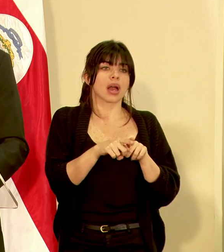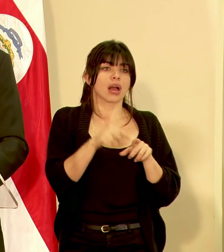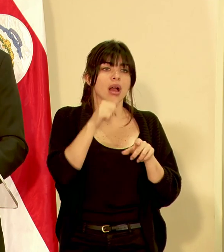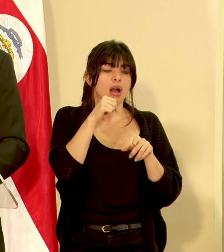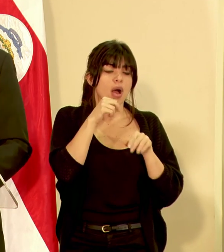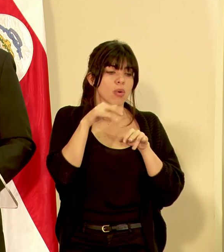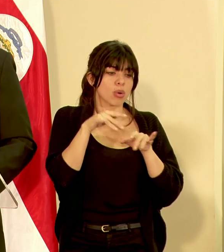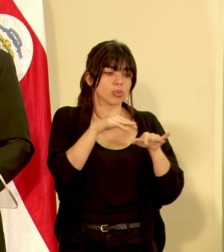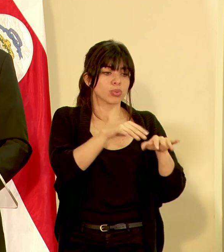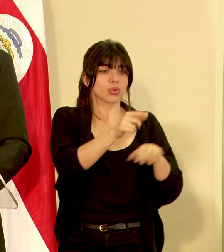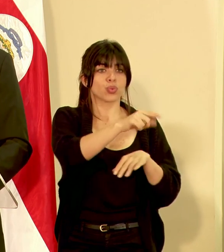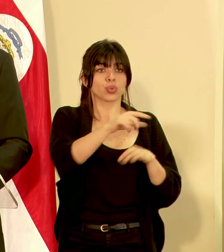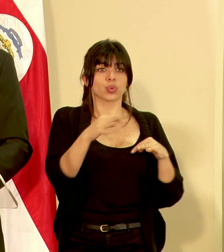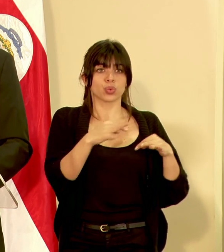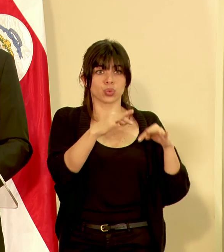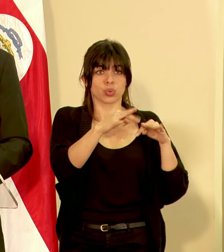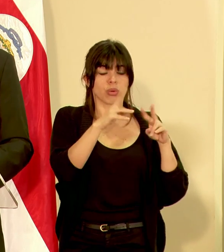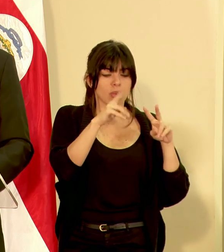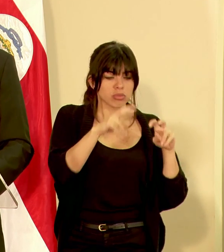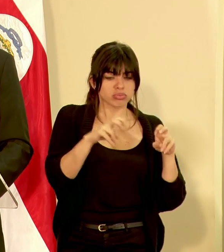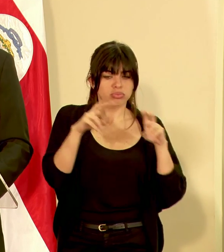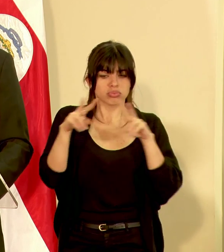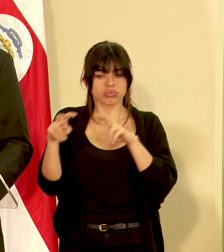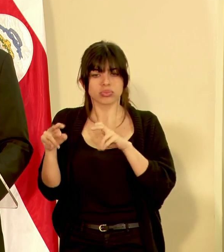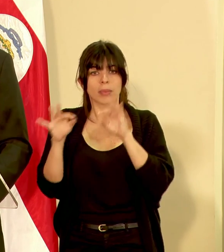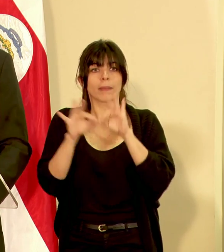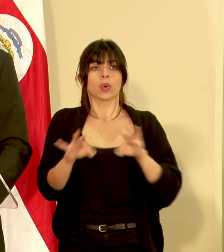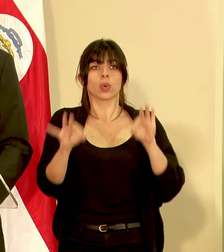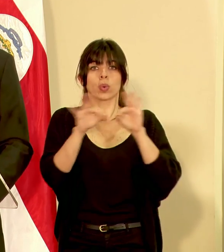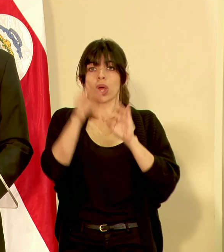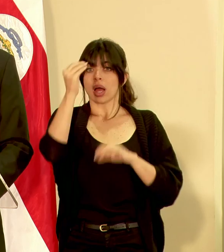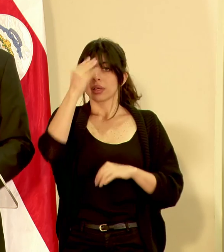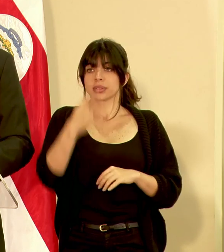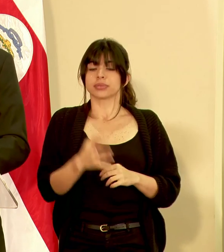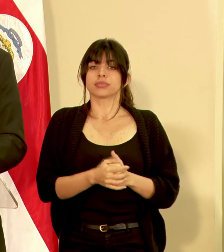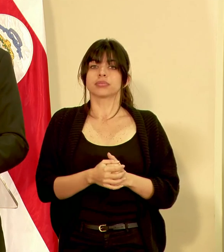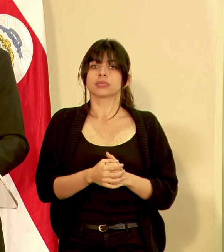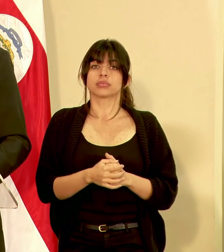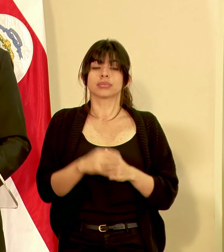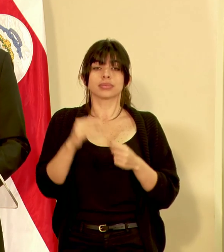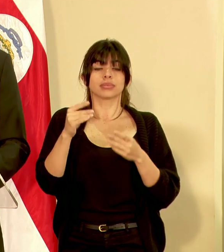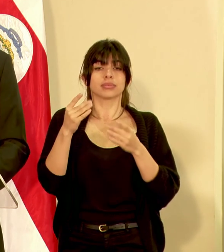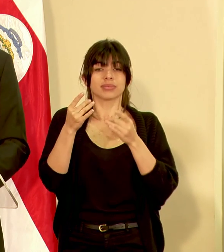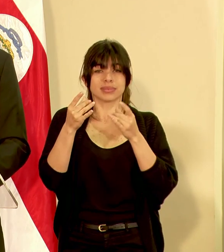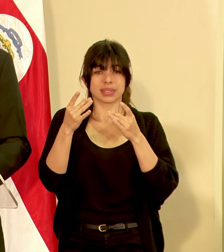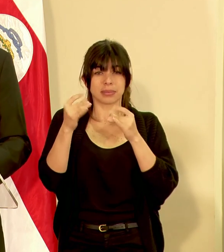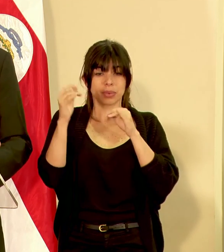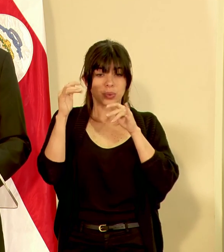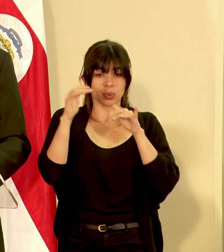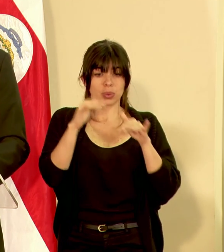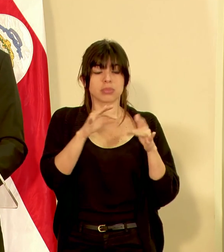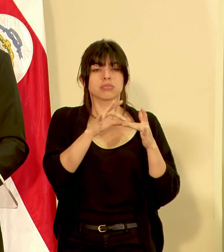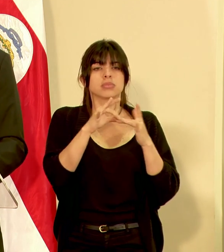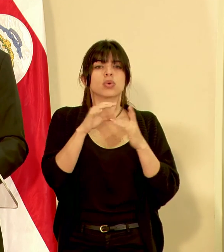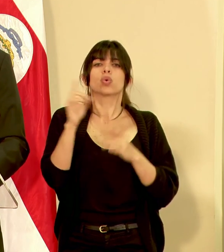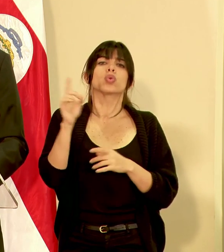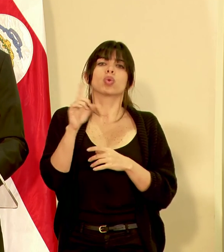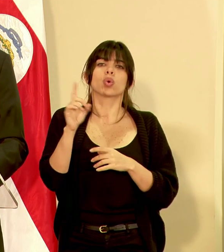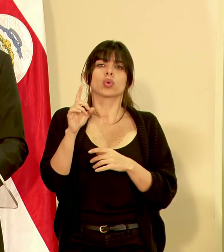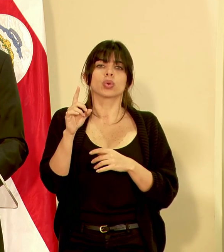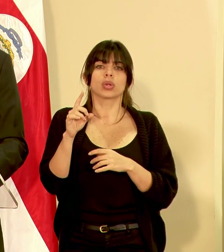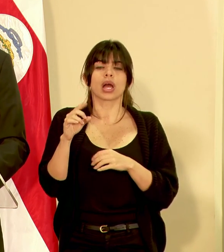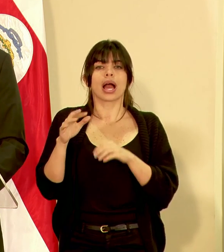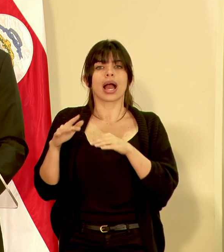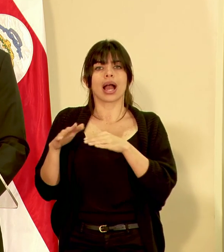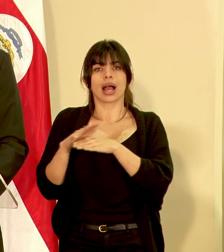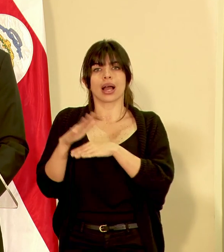hacia el río Turrialba importante señalar que la concentración de sedimentos se ha dado principalmente en la cuenca